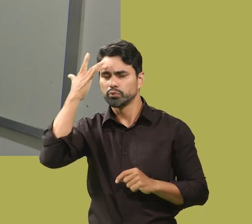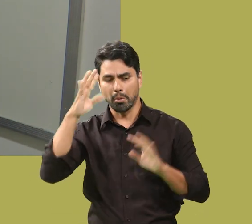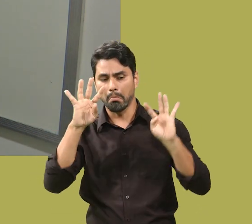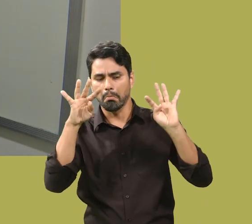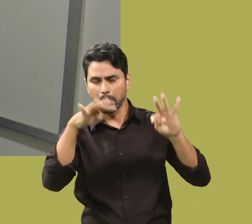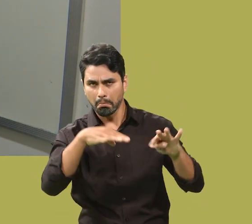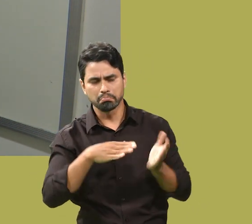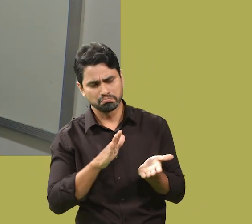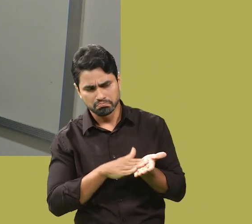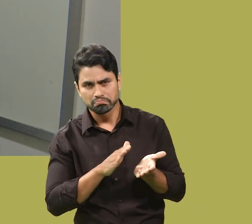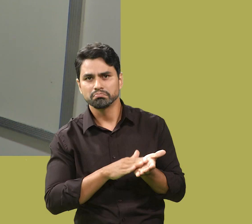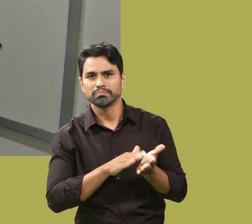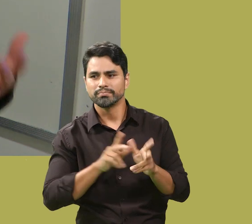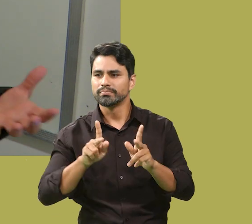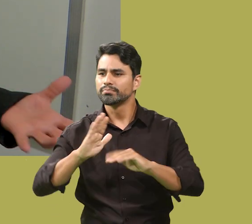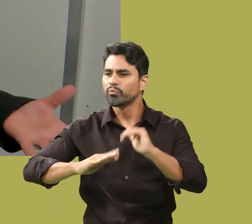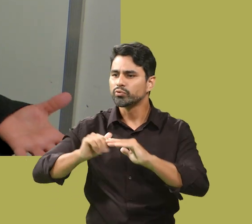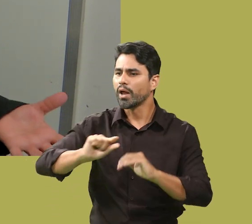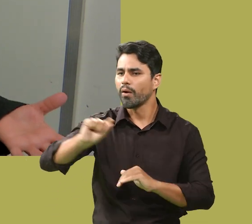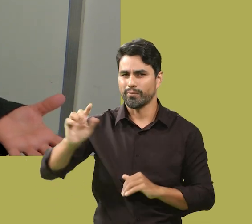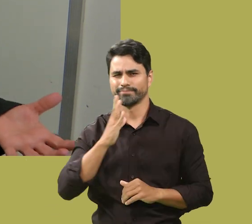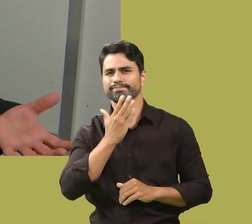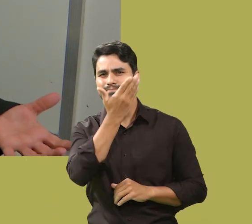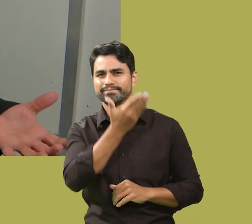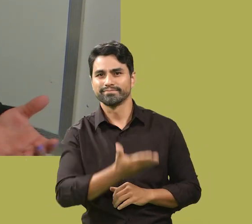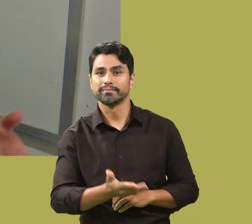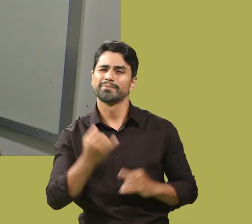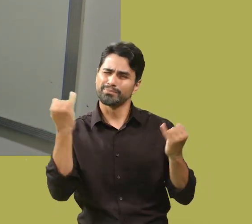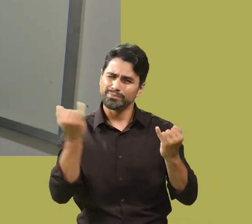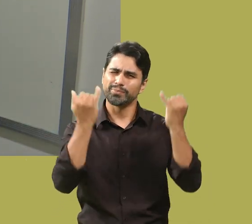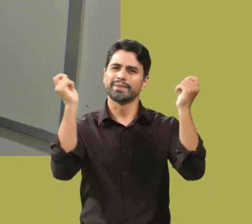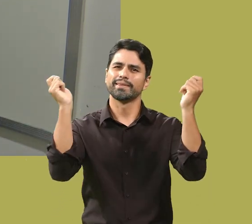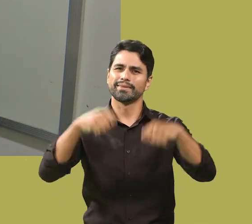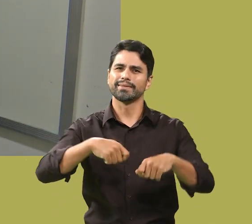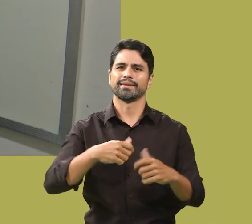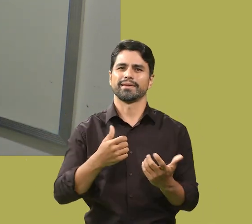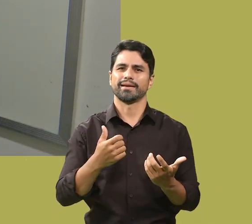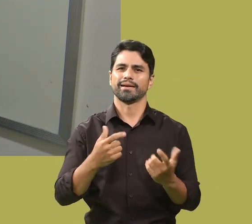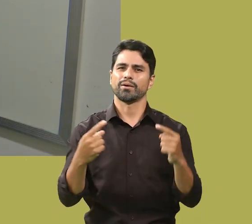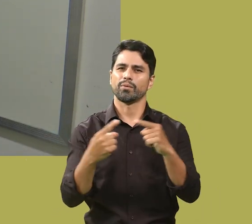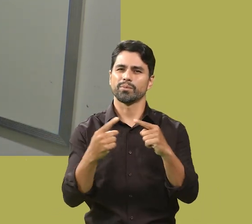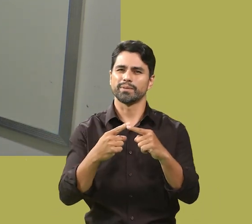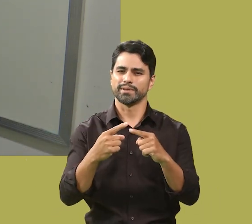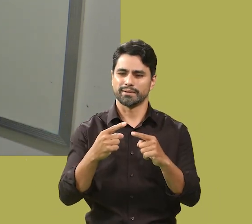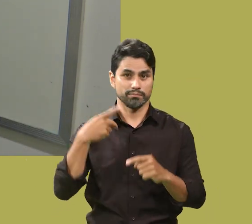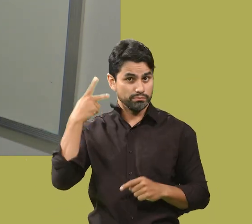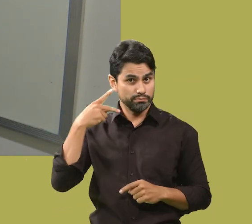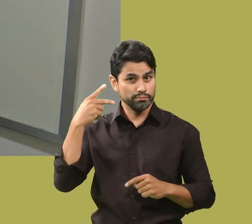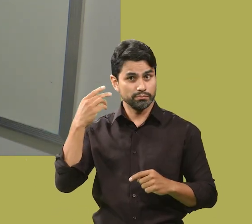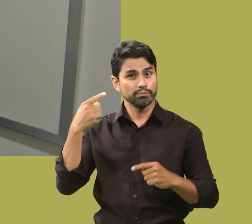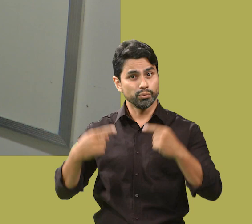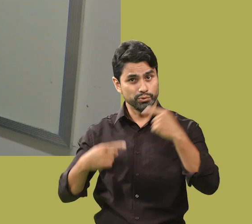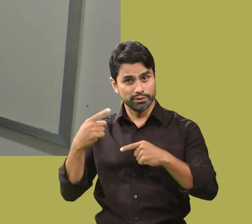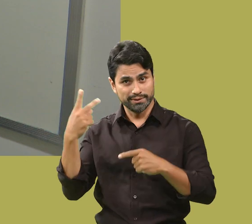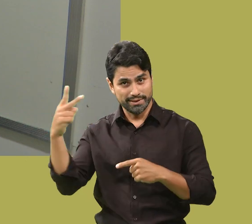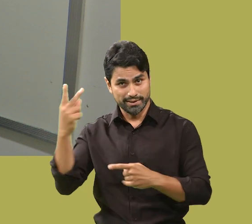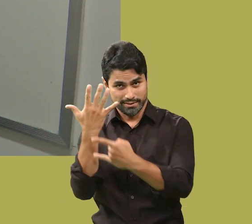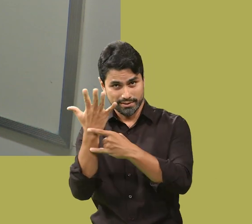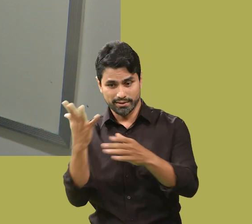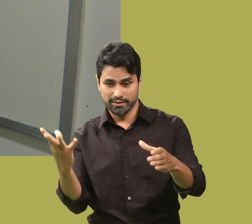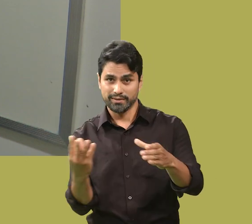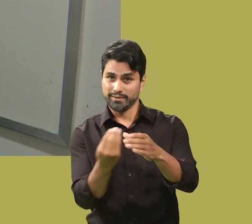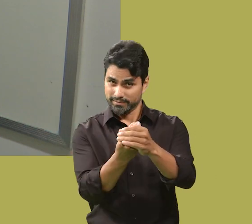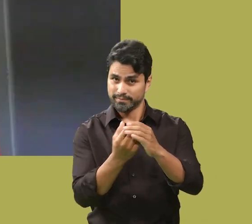também é reconhecida por outros profissionais da educação como importante para as políticas de inclusão da